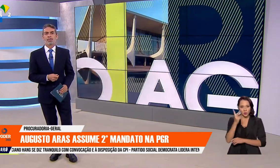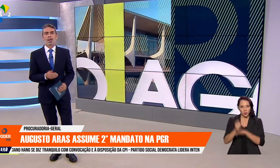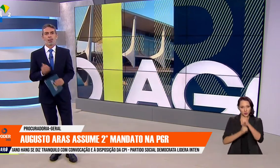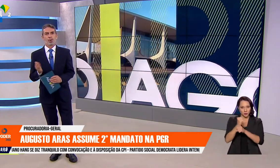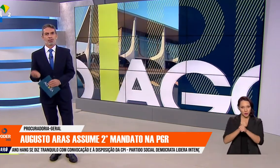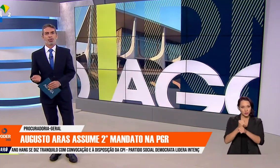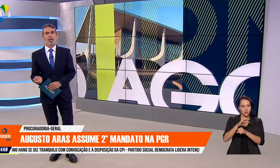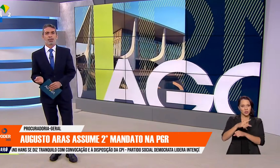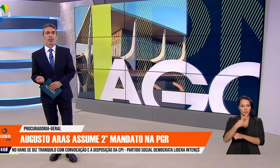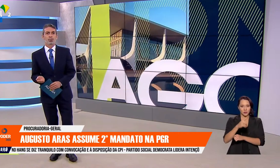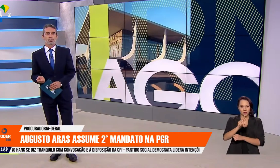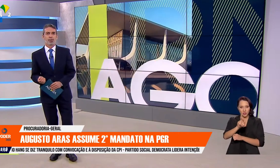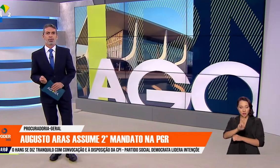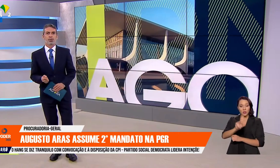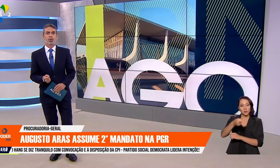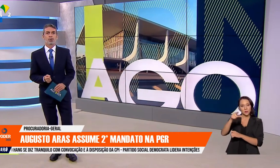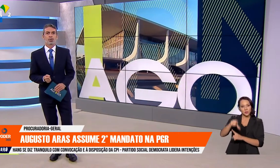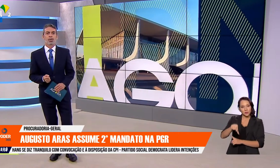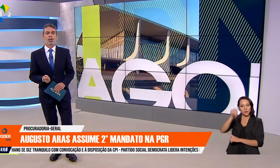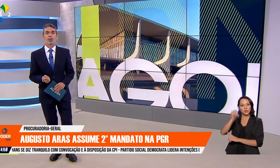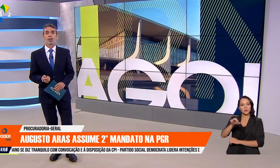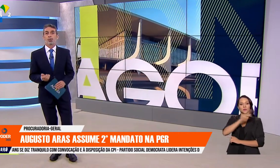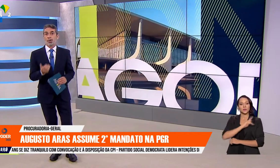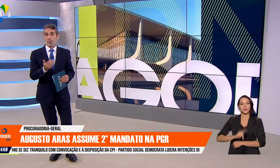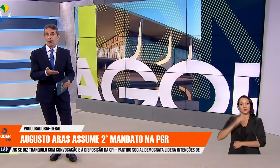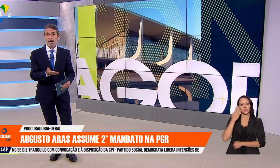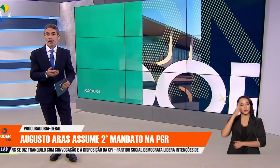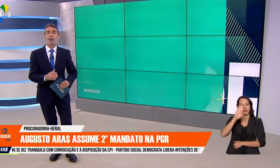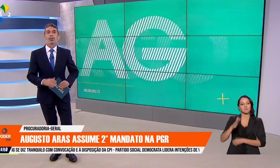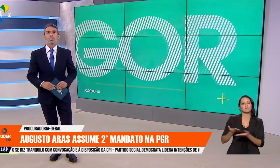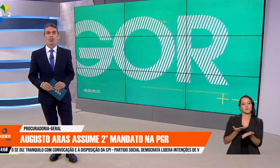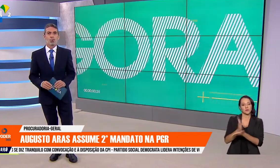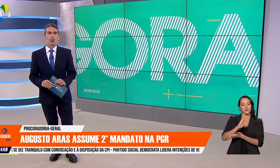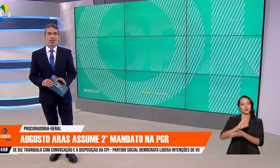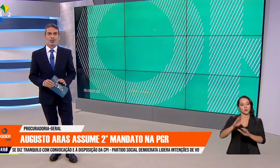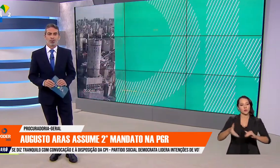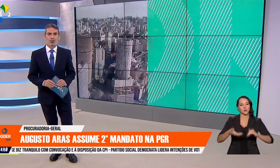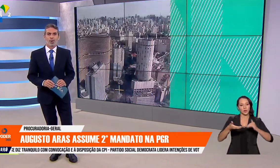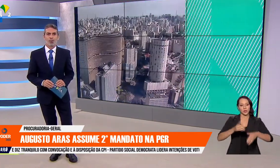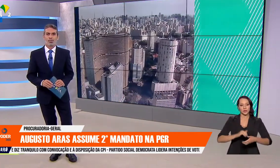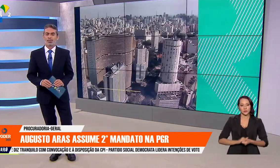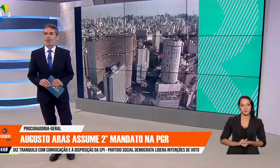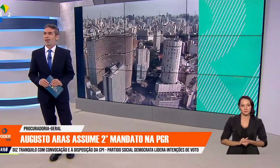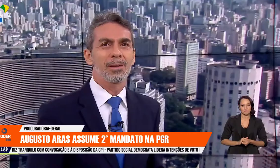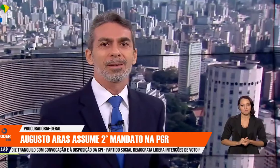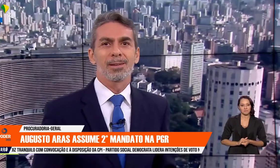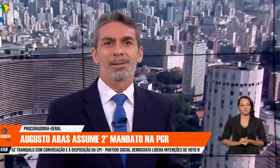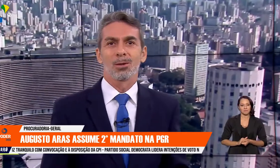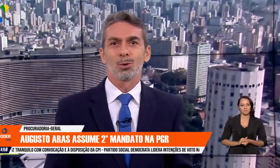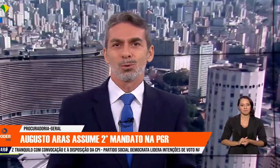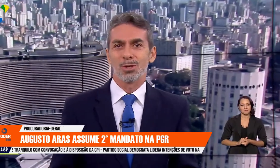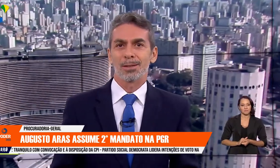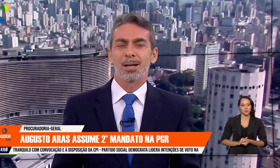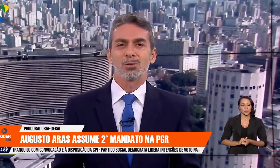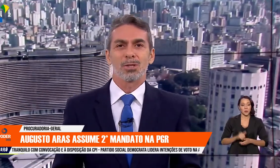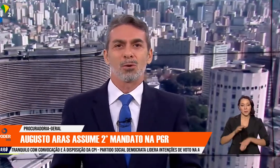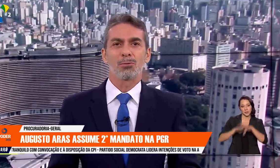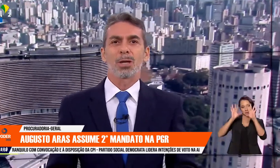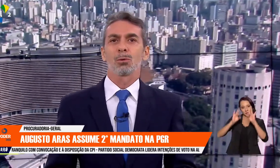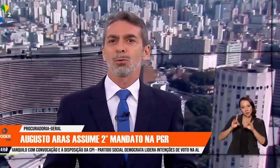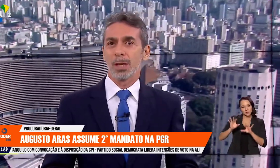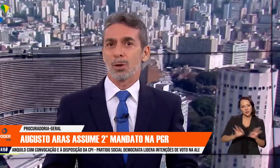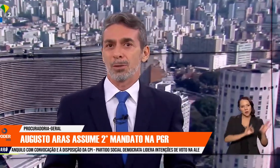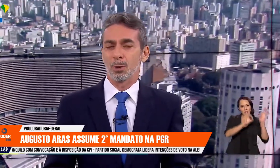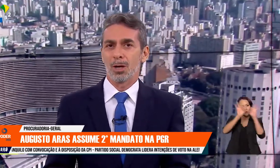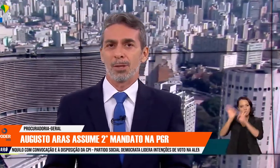da PGR, após a indicação do presidente Jair Bolsonaro, que foi aprovada no Congresso Nacional. Outros detalhes